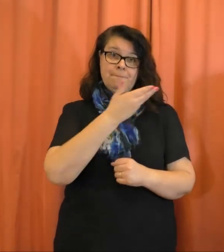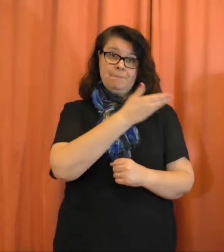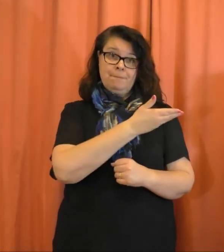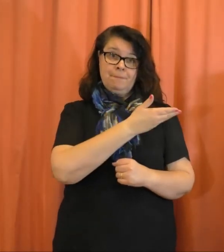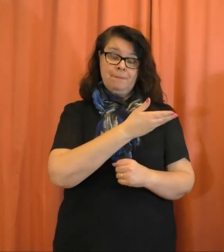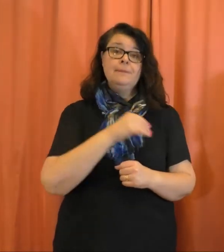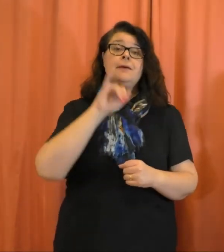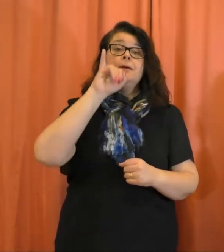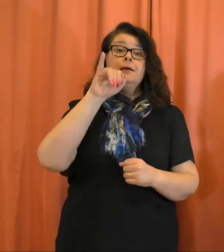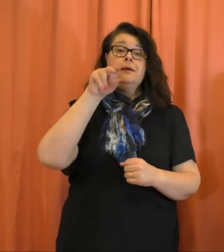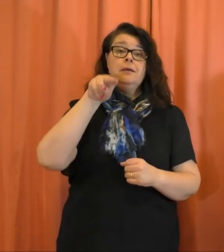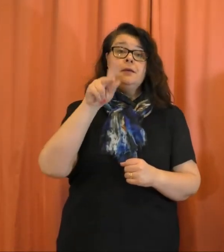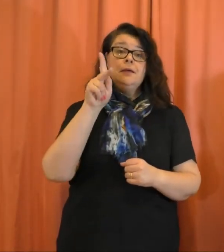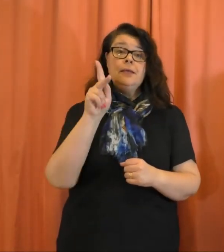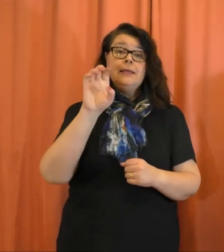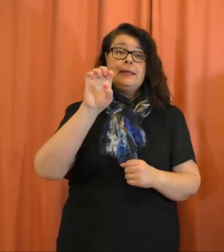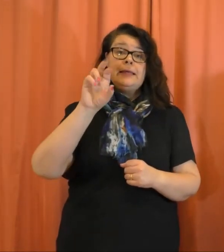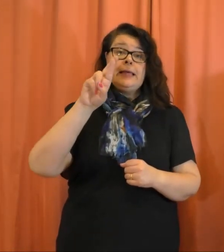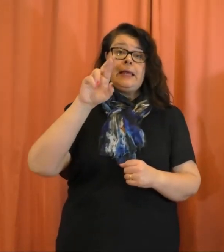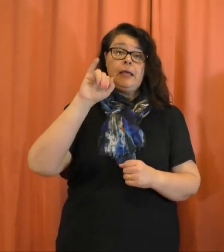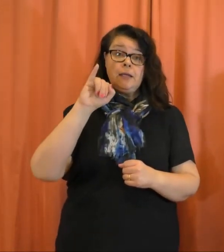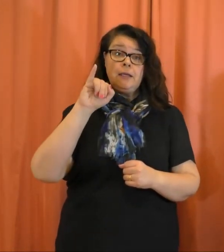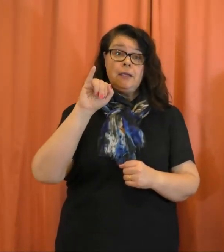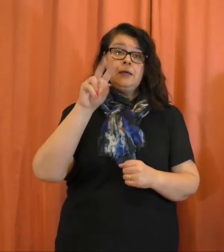Inkeri Vyyryläinen ja